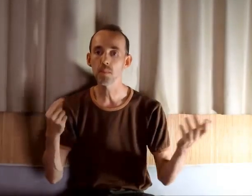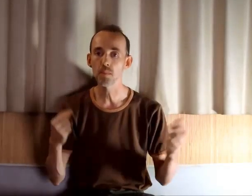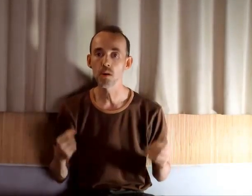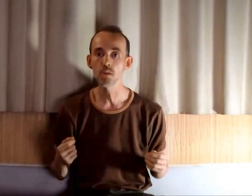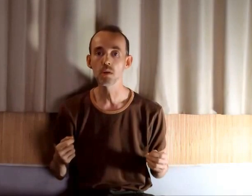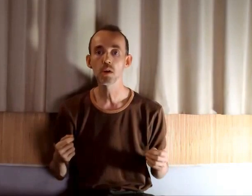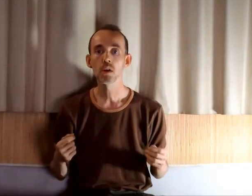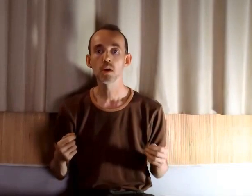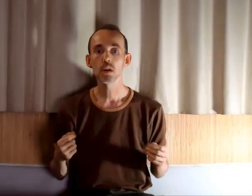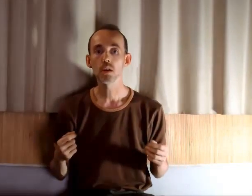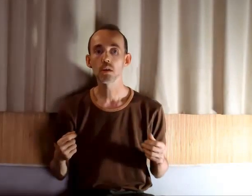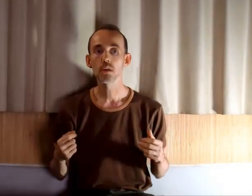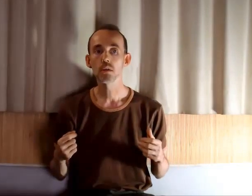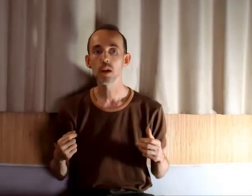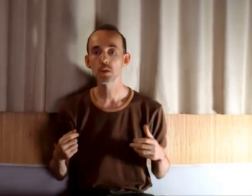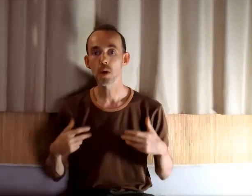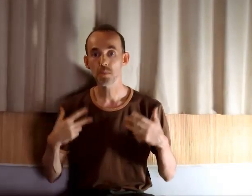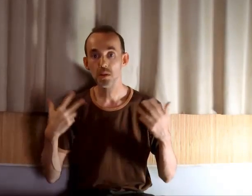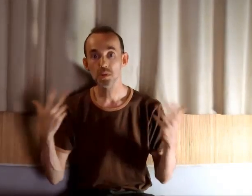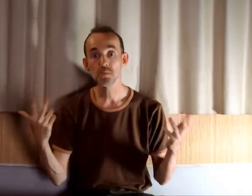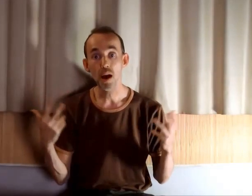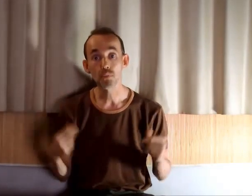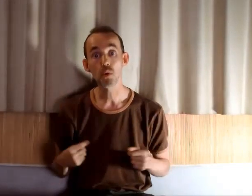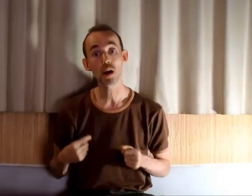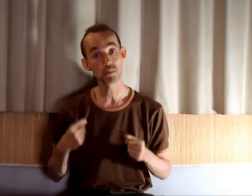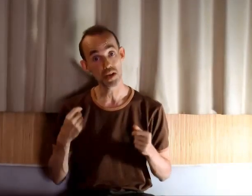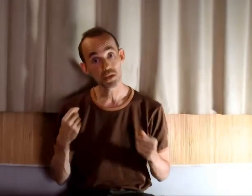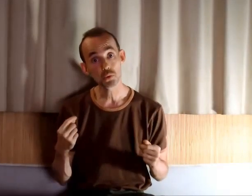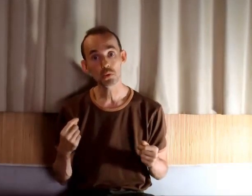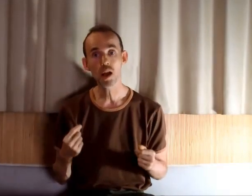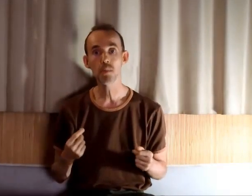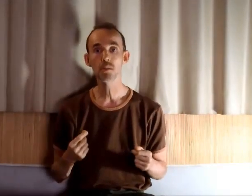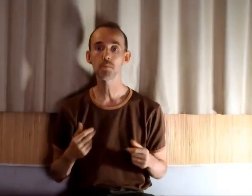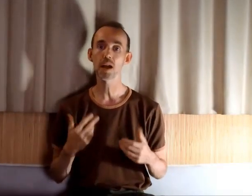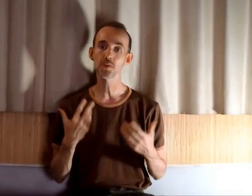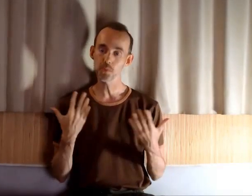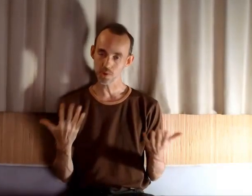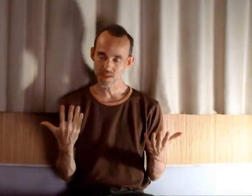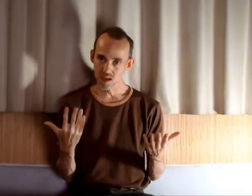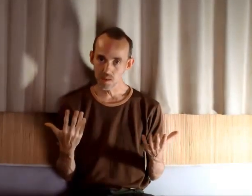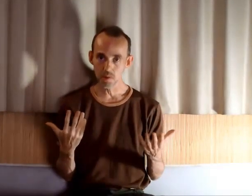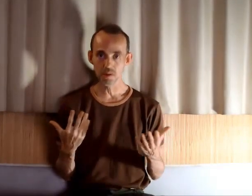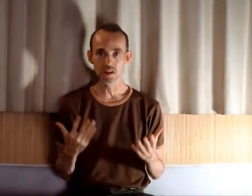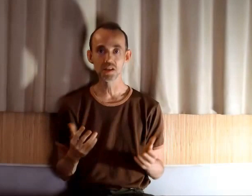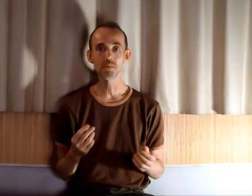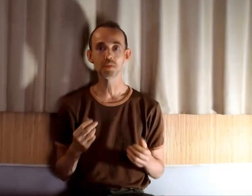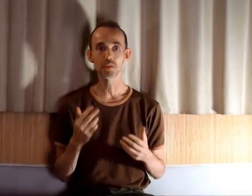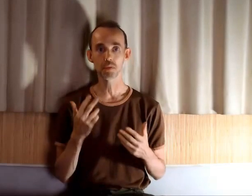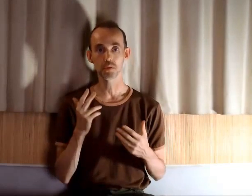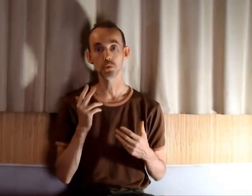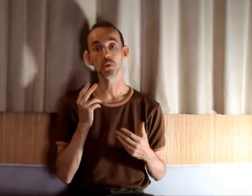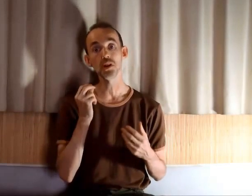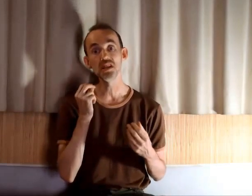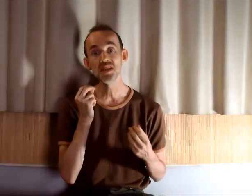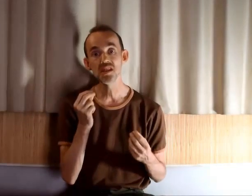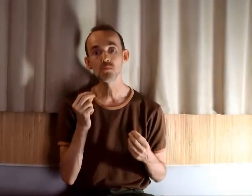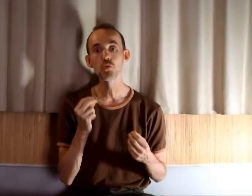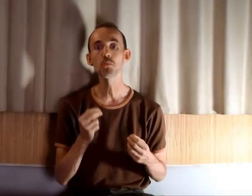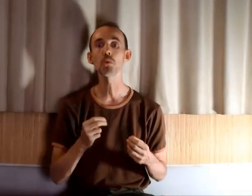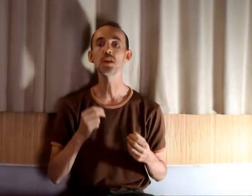maman, elles sont appelées aussi parfois blessures de l'âme. Par exemple, dans le célèbre livre de Lise Bourbeau,